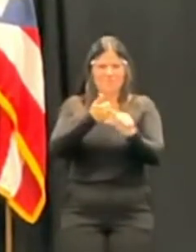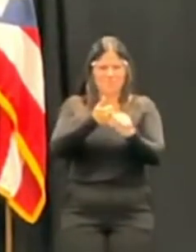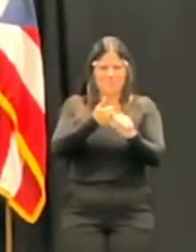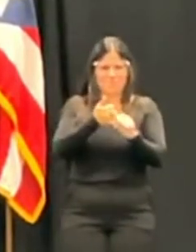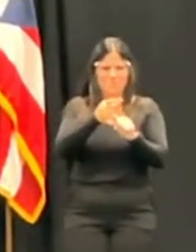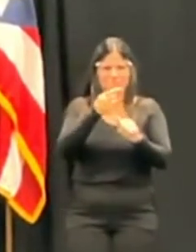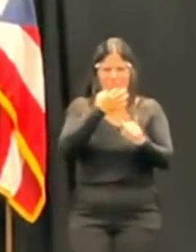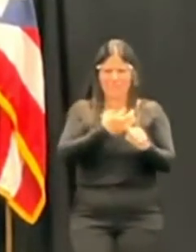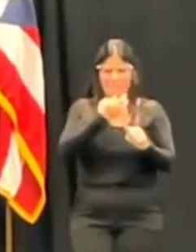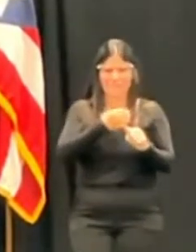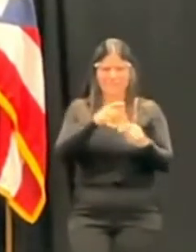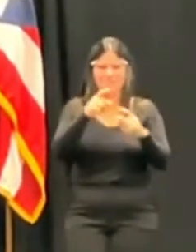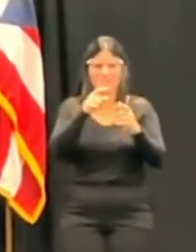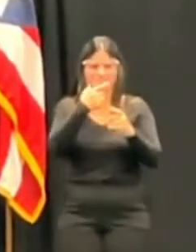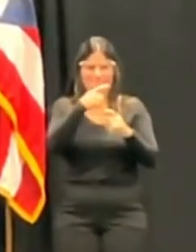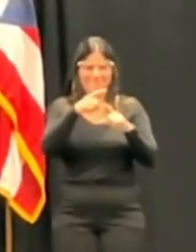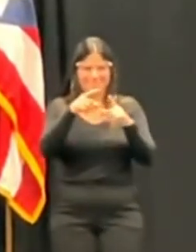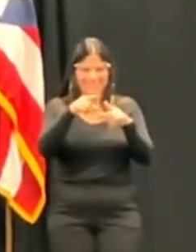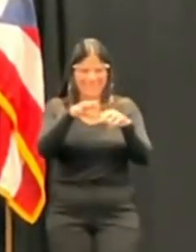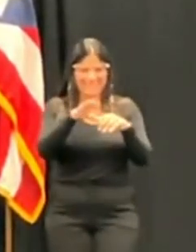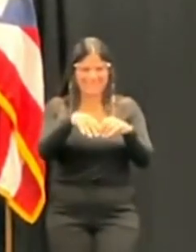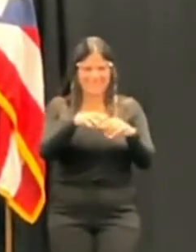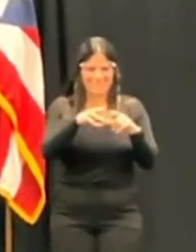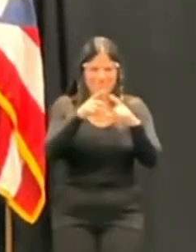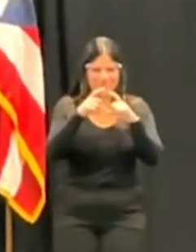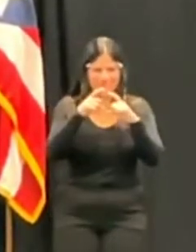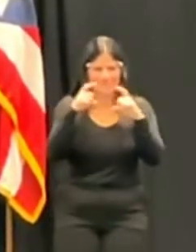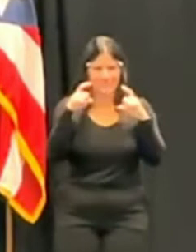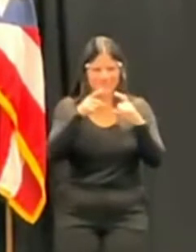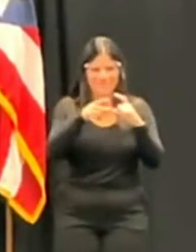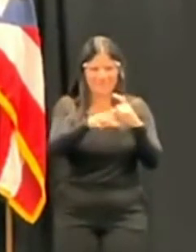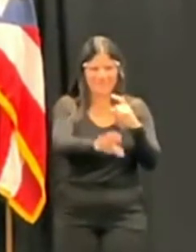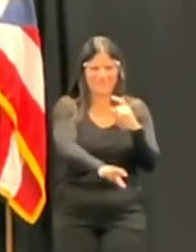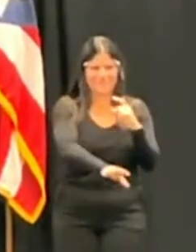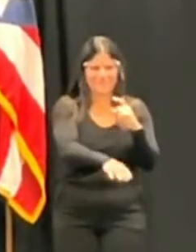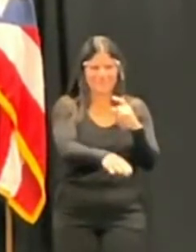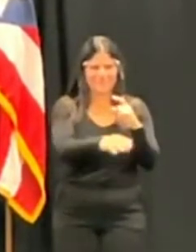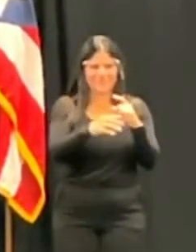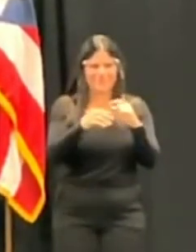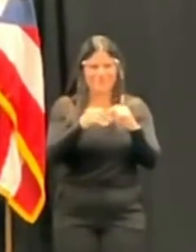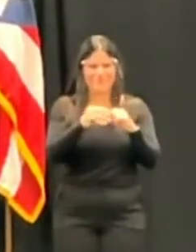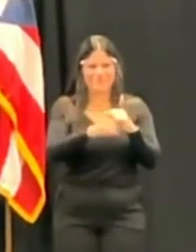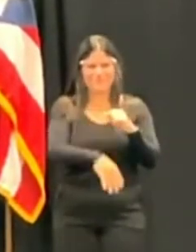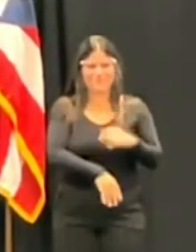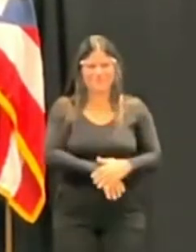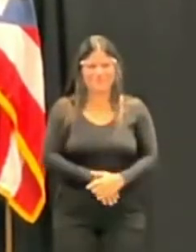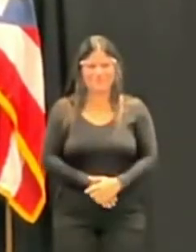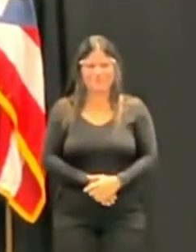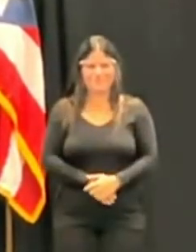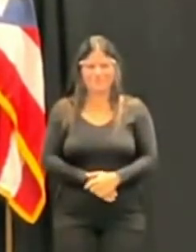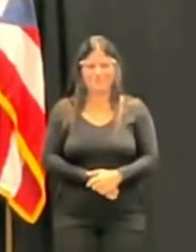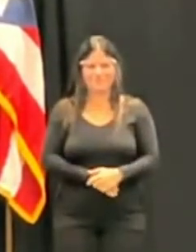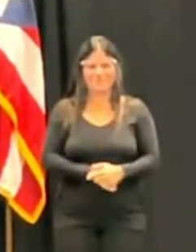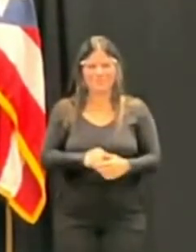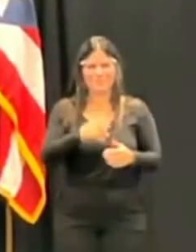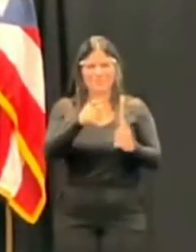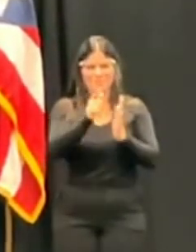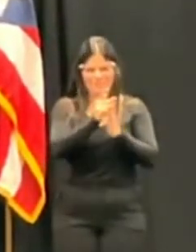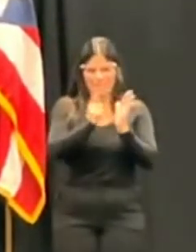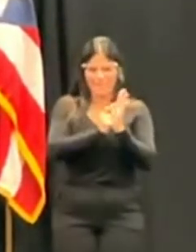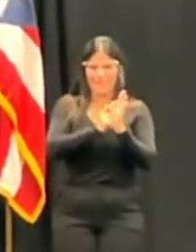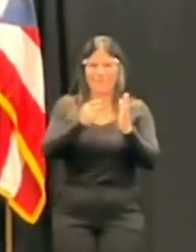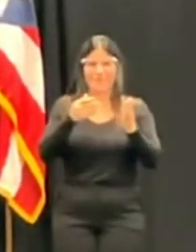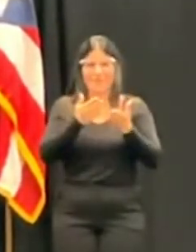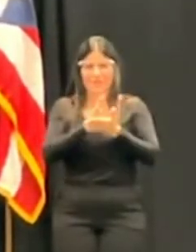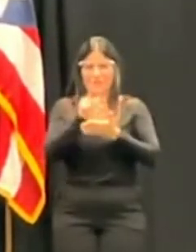los trabajos hasta el día 26 y hay una ley que está citando, era un inciso que le permite tomar una decisión como que tan pronto como